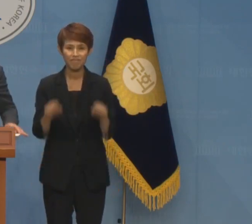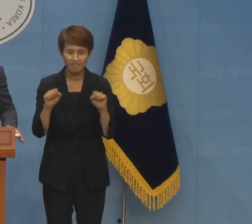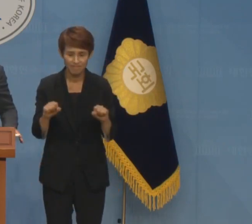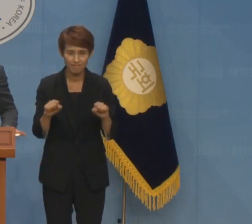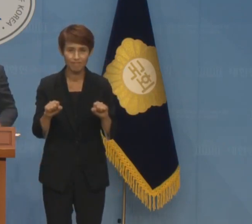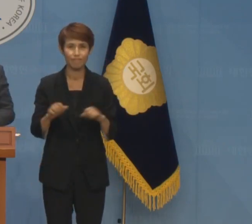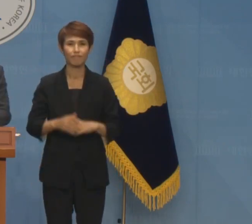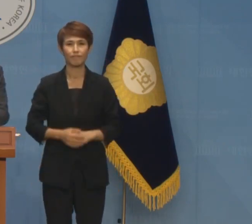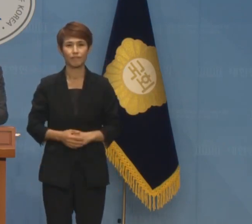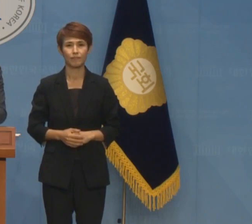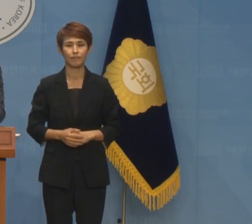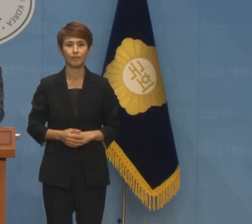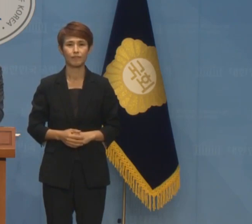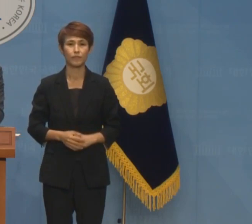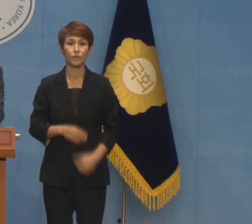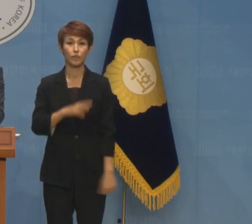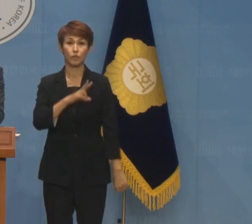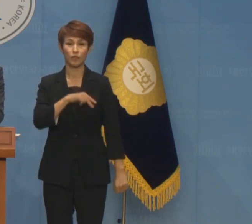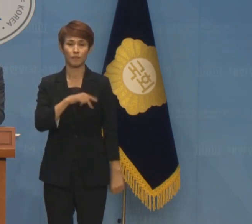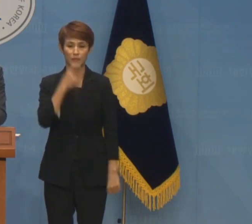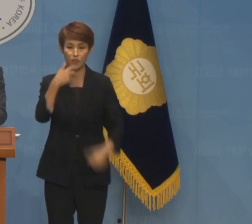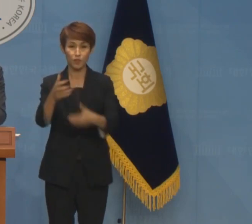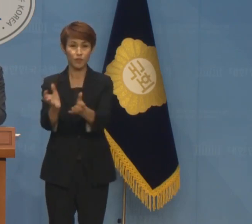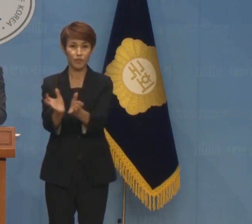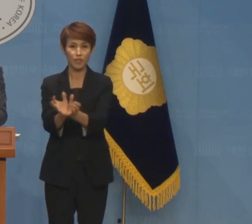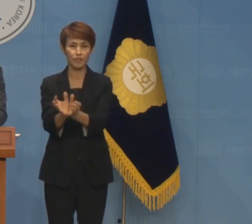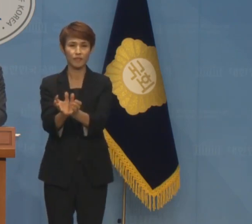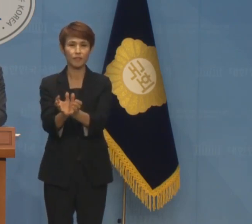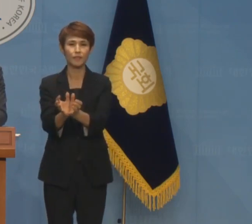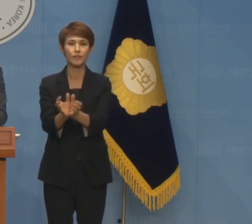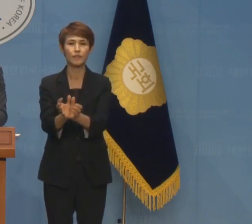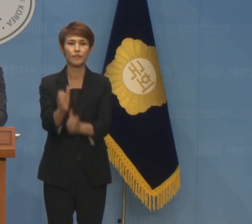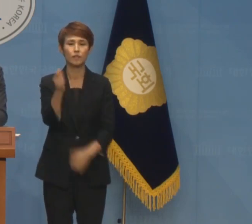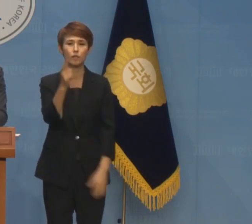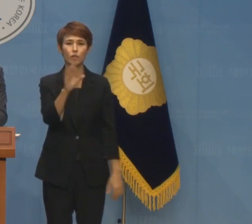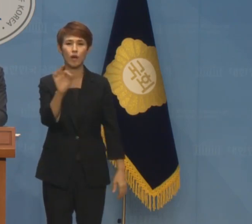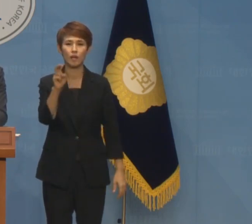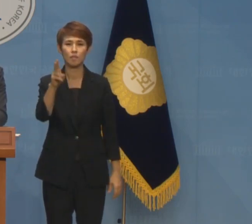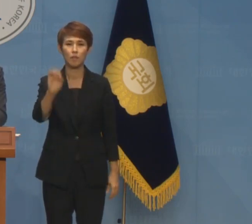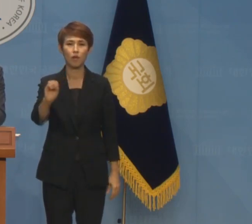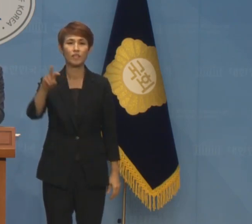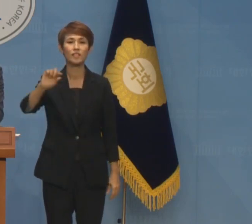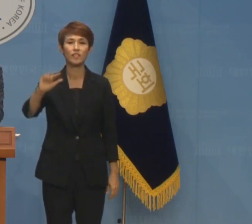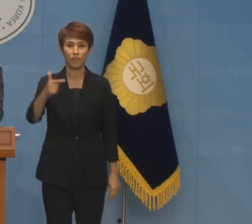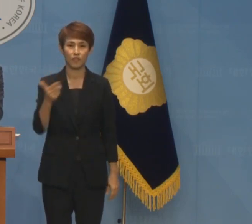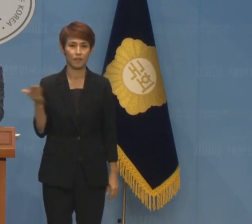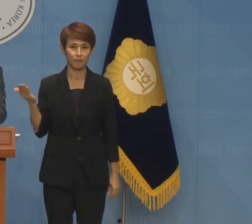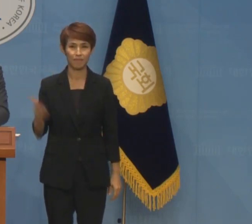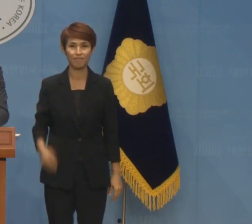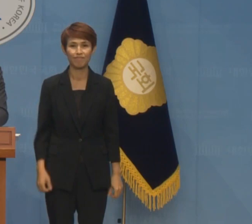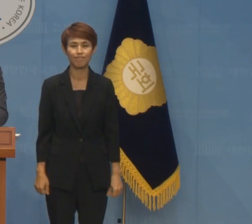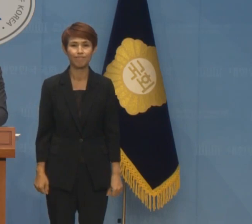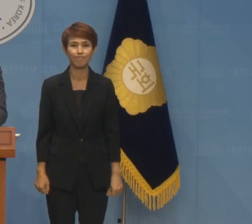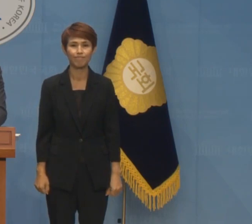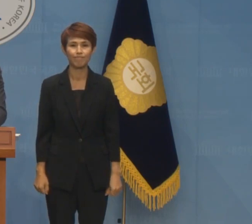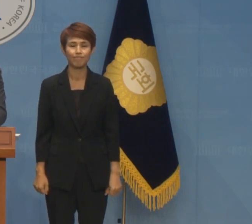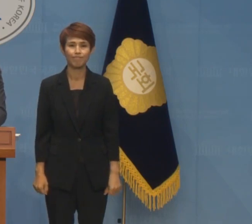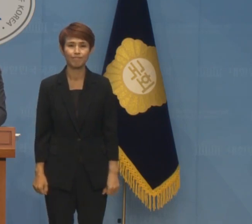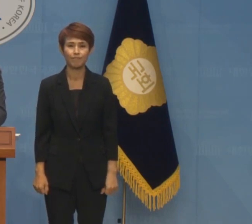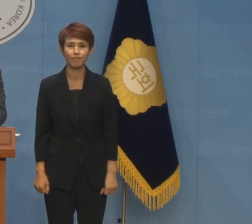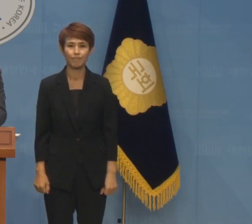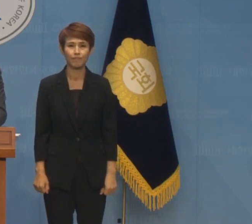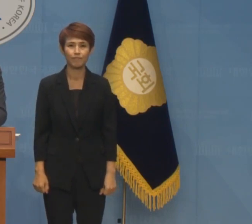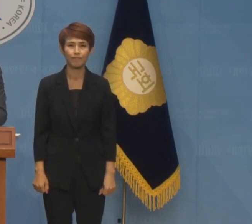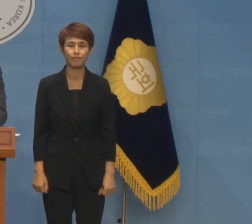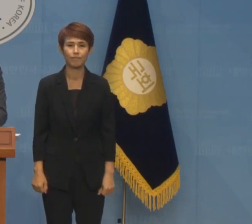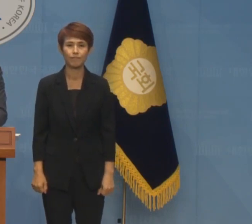논산계룡 금산 출신 더불어민주당 국회의원 황명선 의원입니다. 먼저 기자회견에 앞서